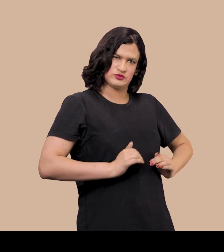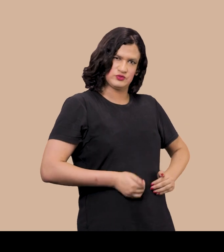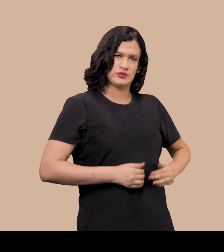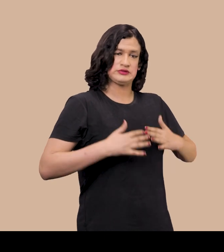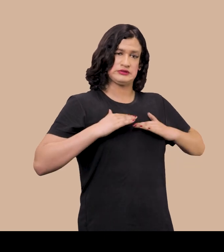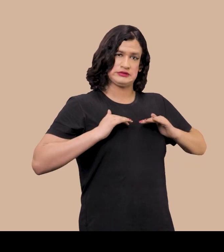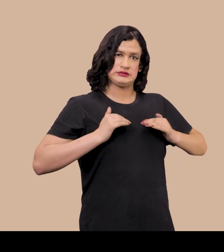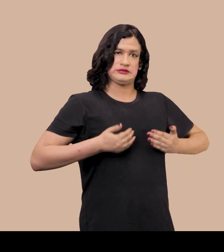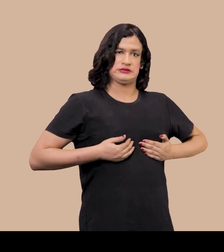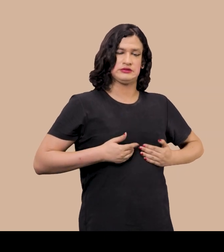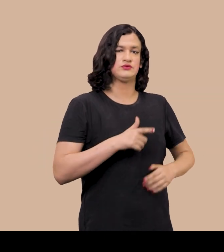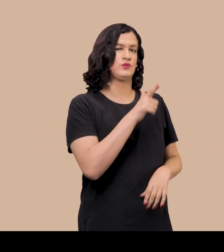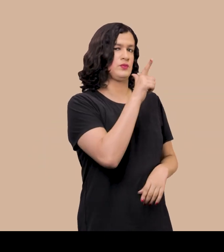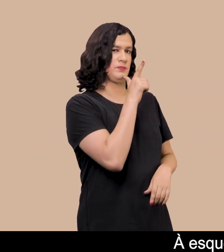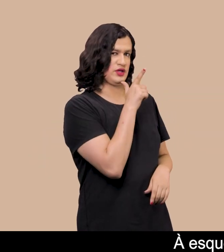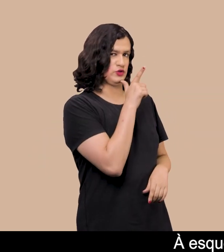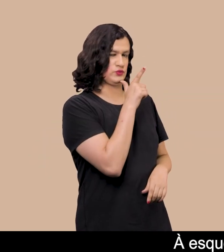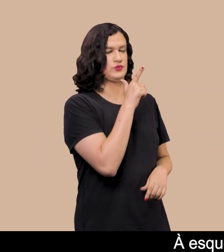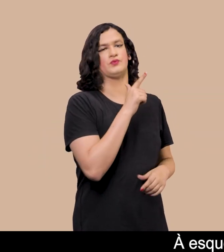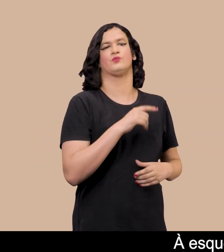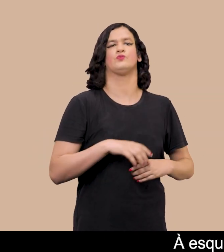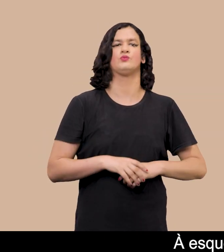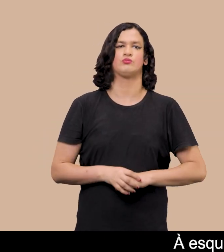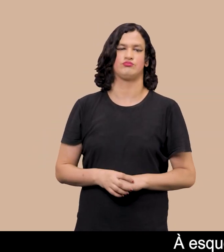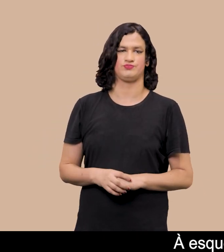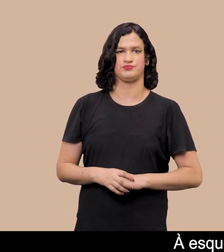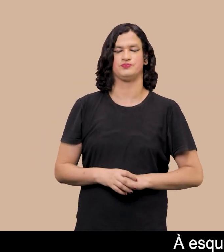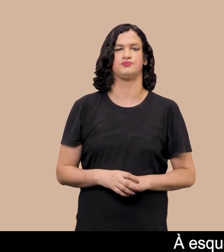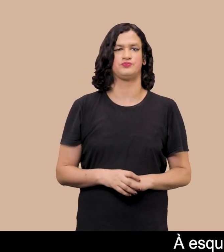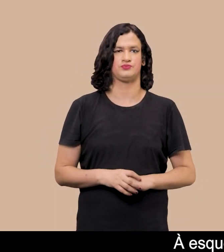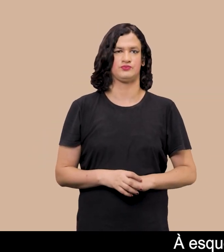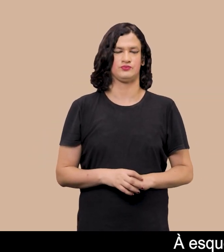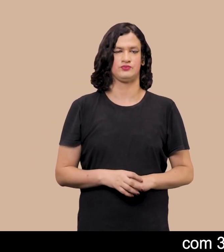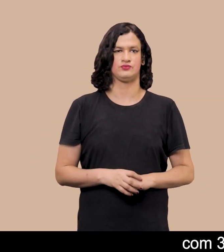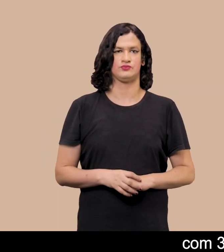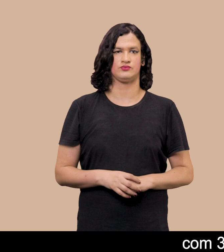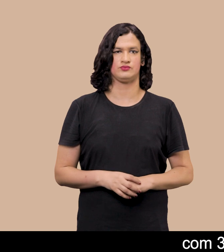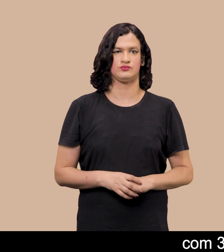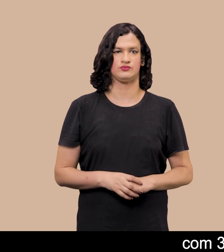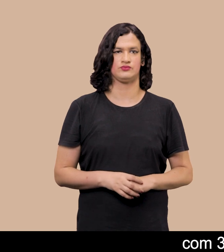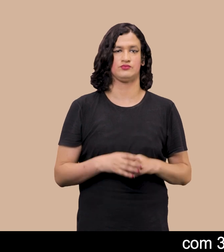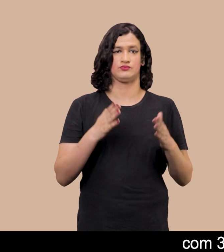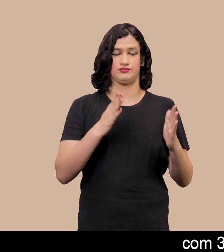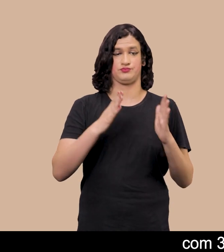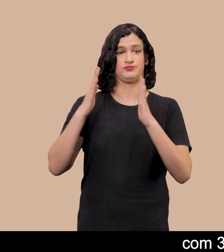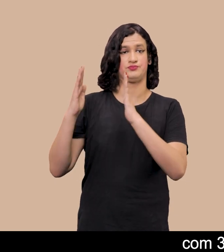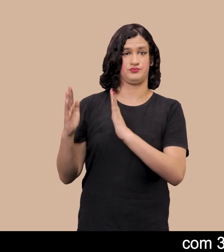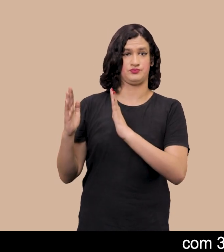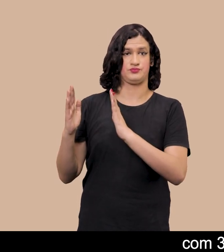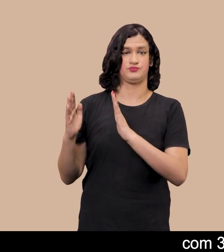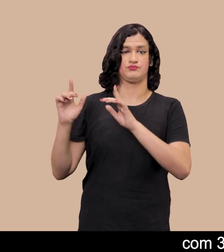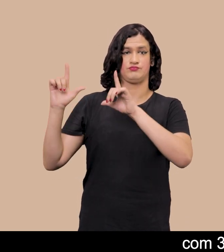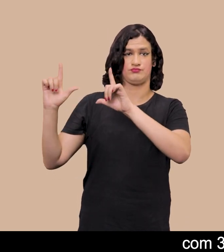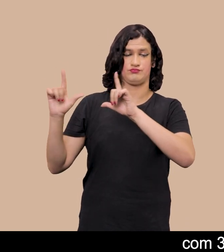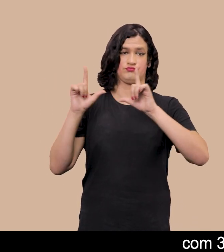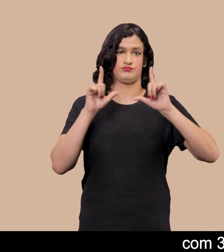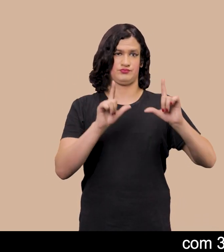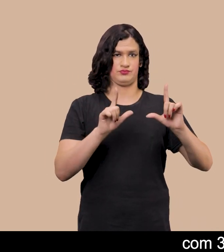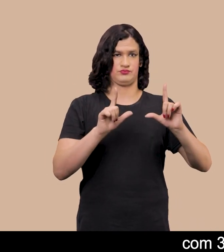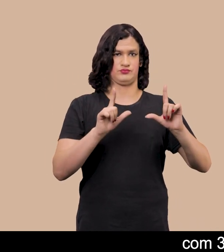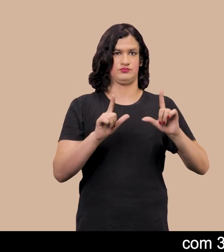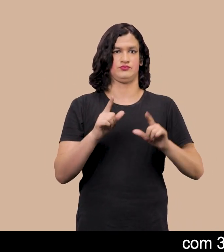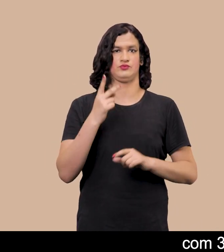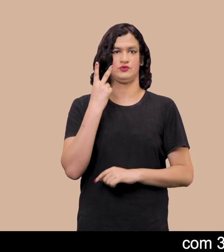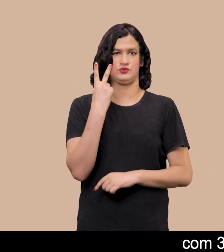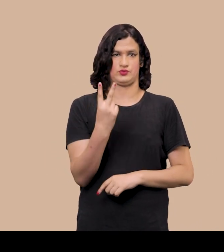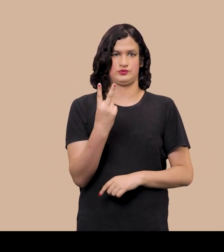pênis À esquerda Na mesma parede Duas telas com 30 centímetros de altura Por 20 centímetros